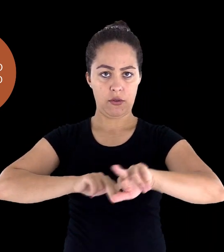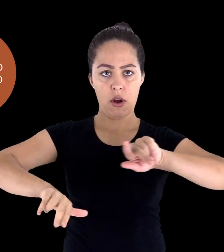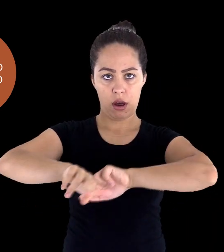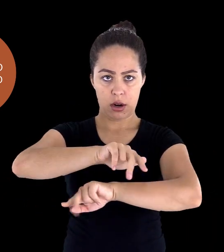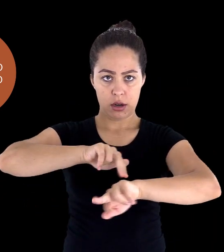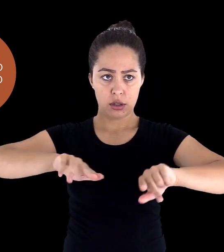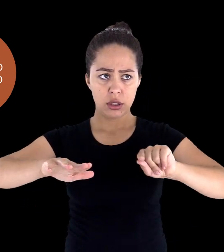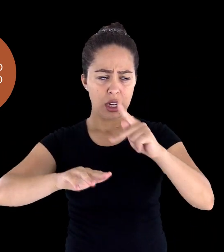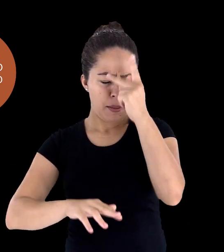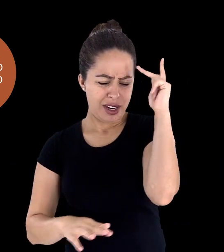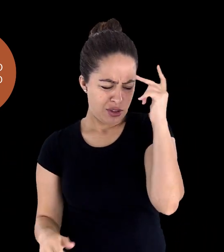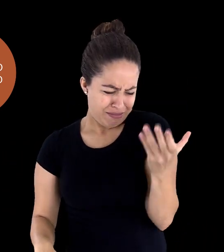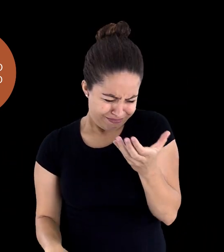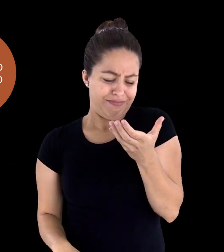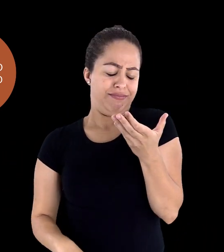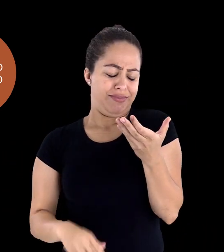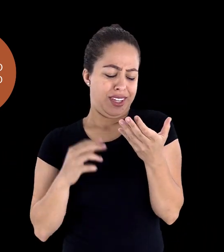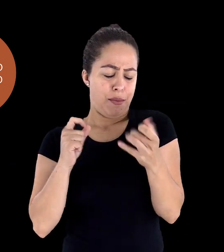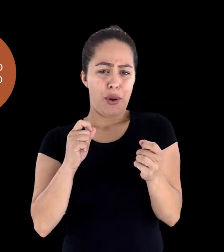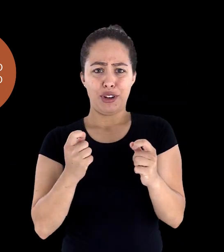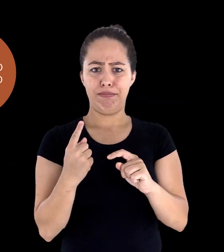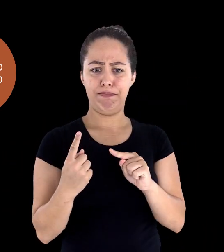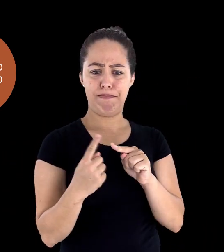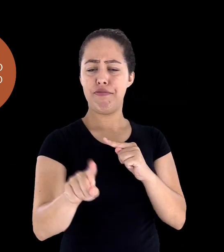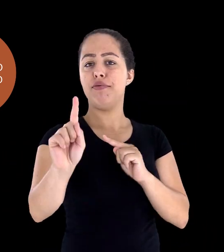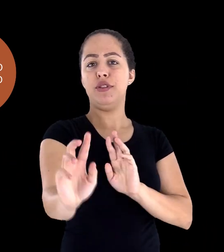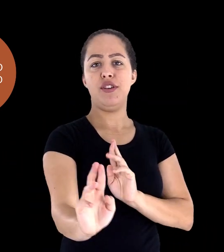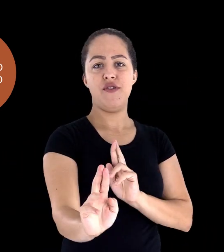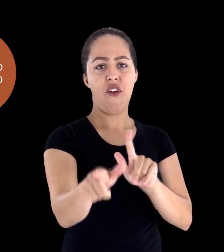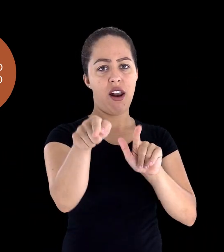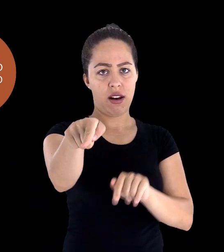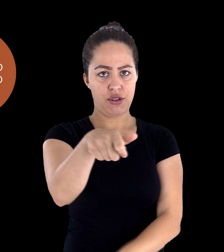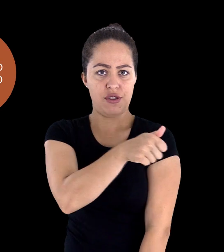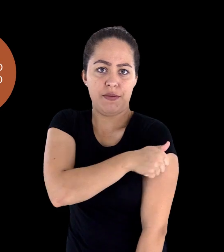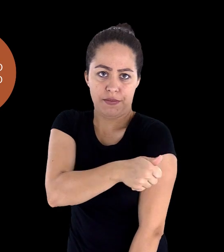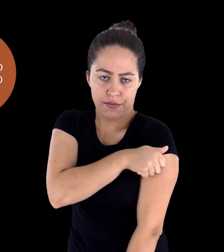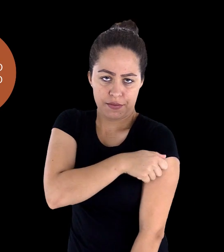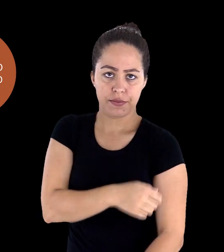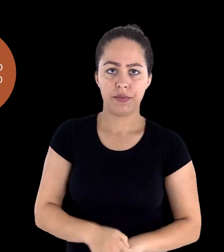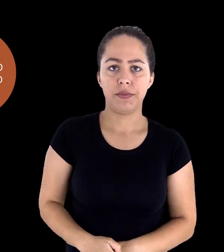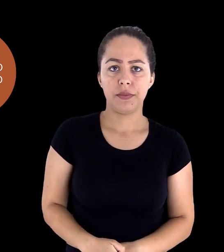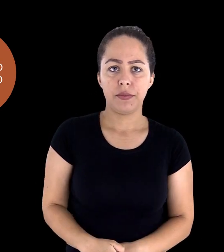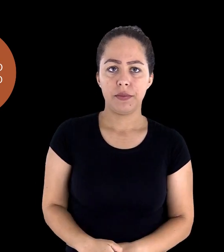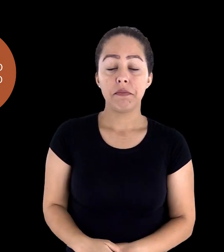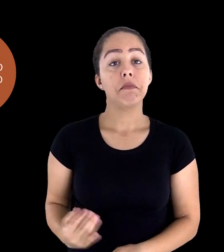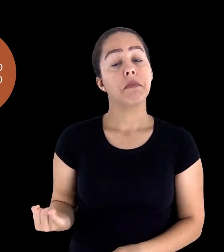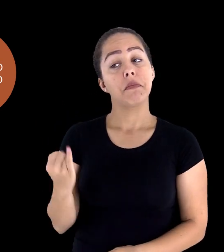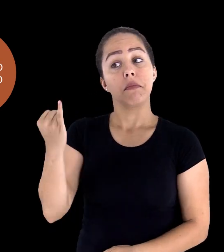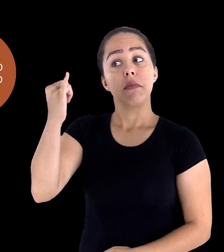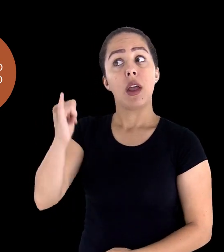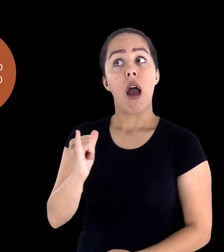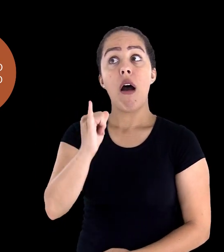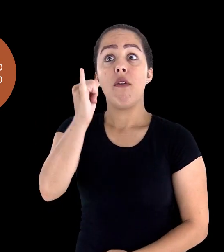um dispositivo e pode não corresponder da mesma forma. Enviar mensagens